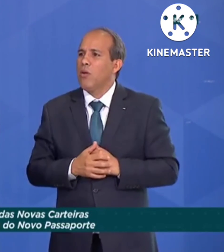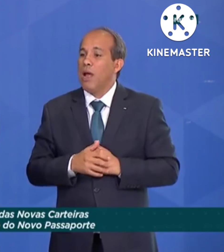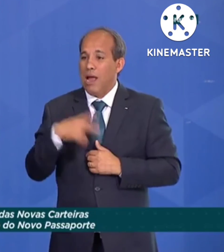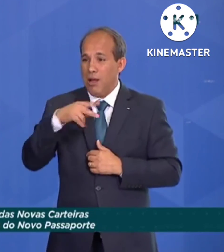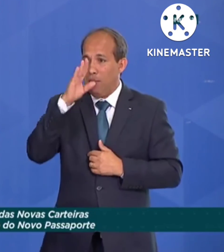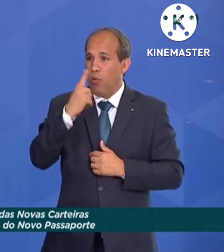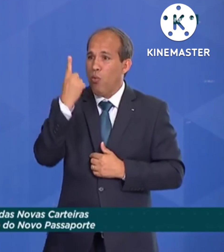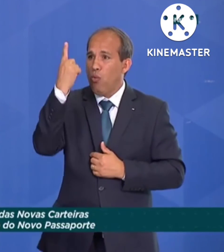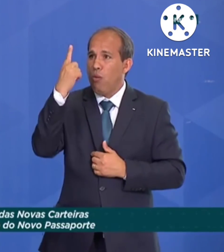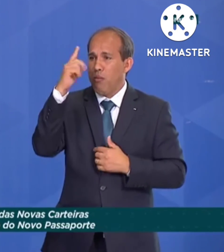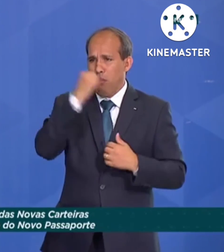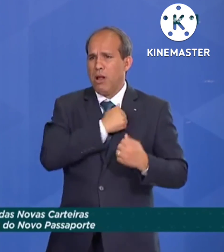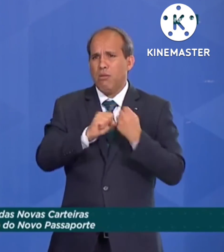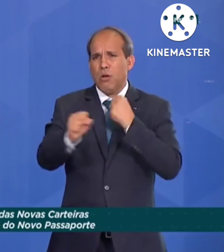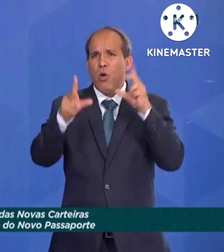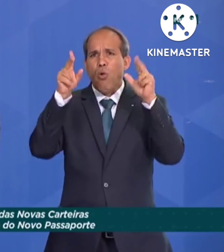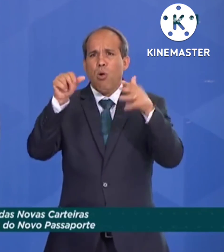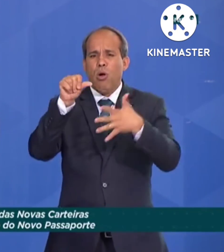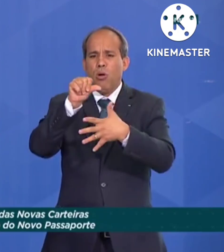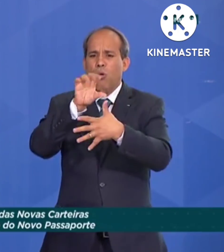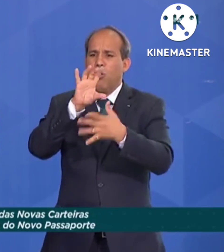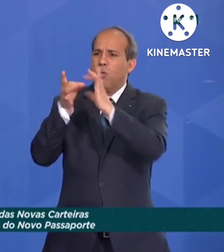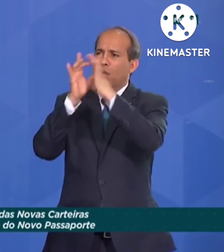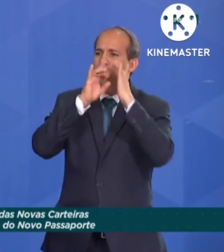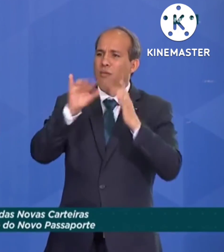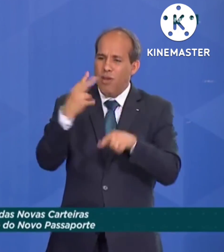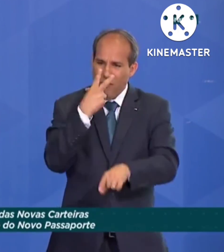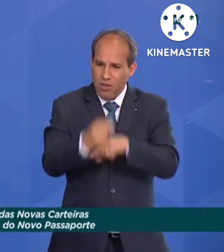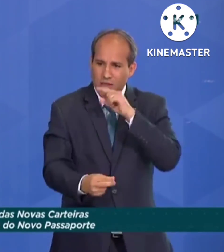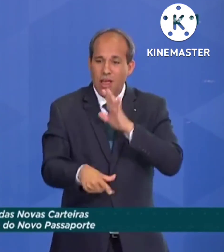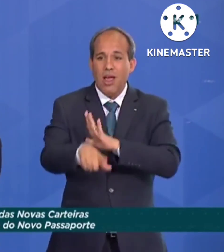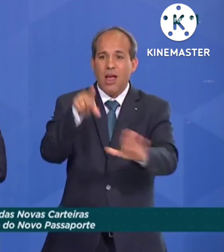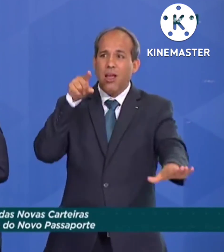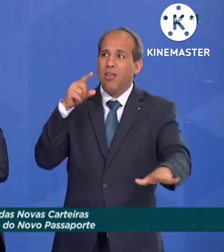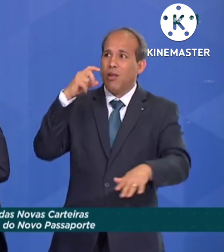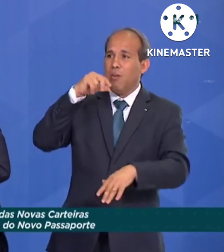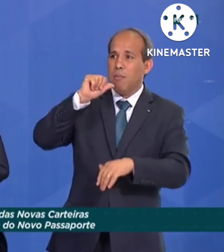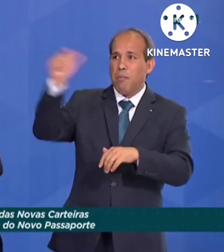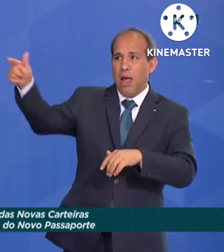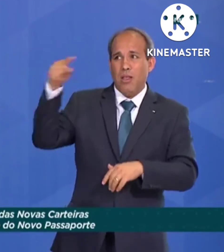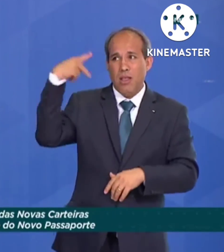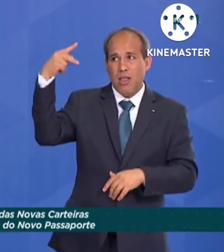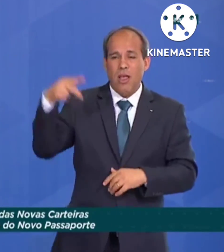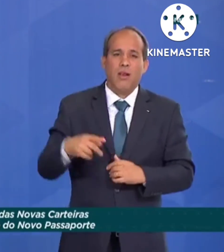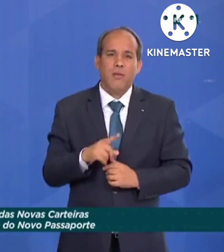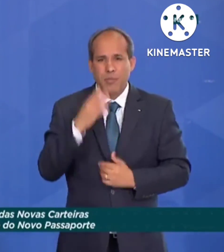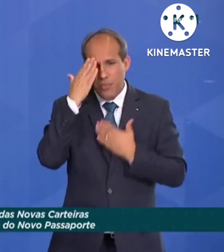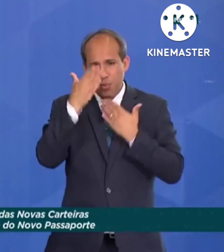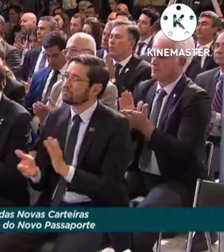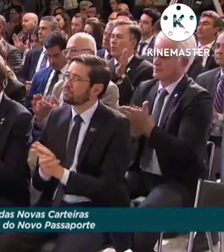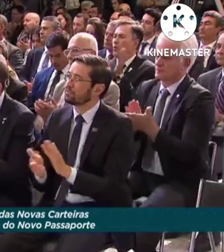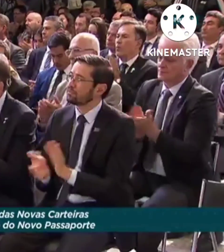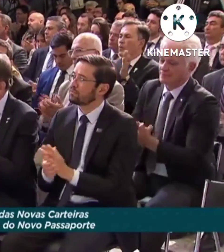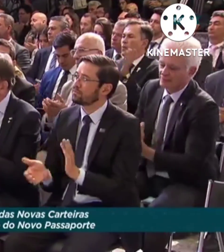e nós vamos atravessar essa turbulência, vamos sair do lado de lá antes deles. Obrigado. Obrigado.